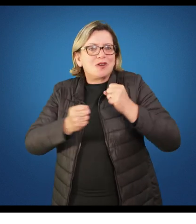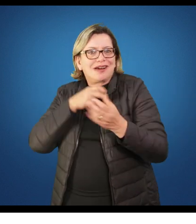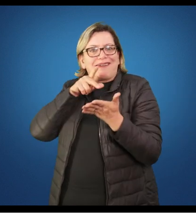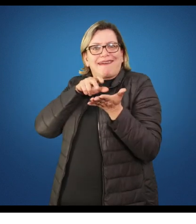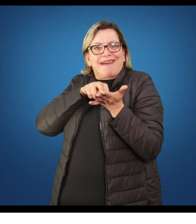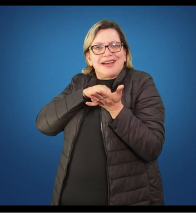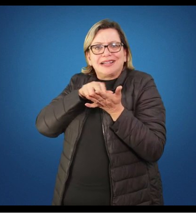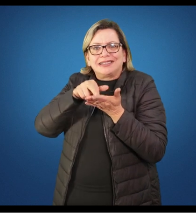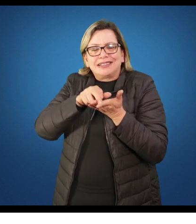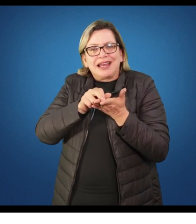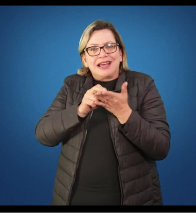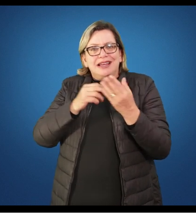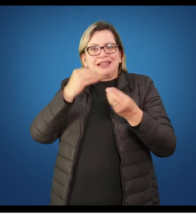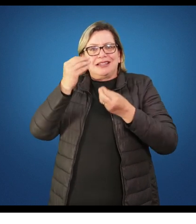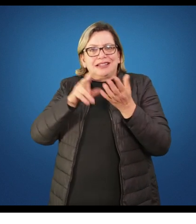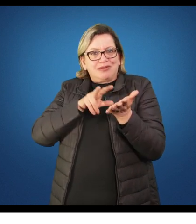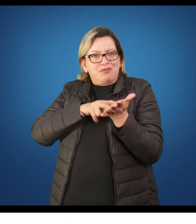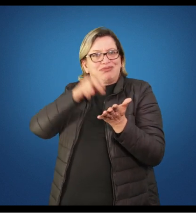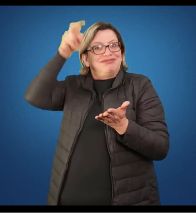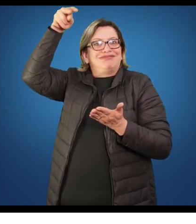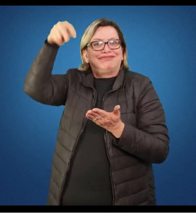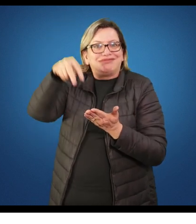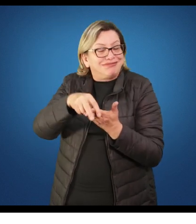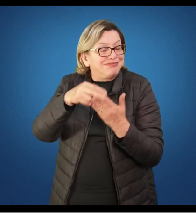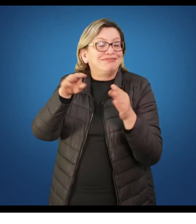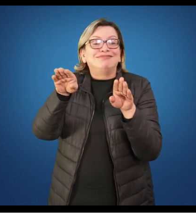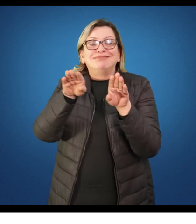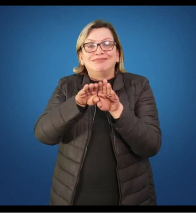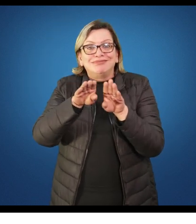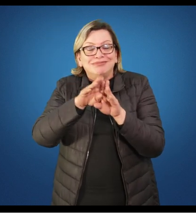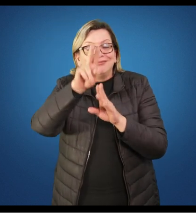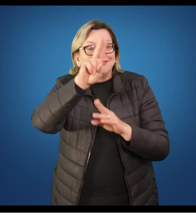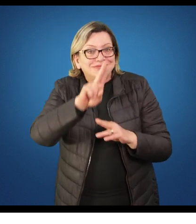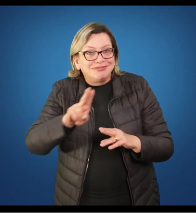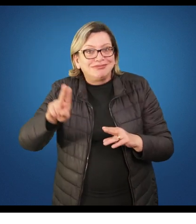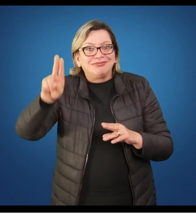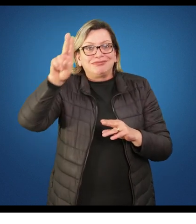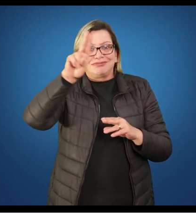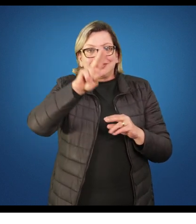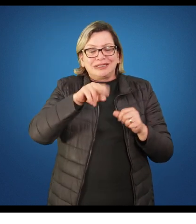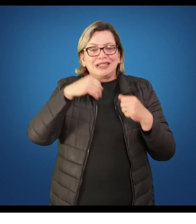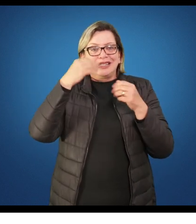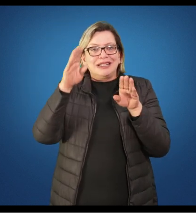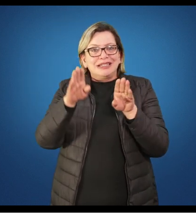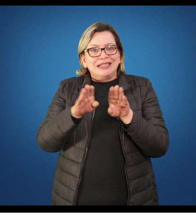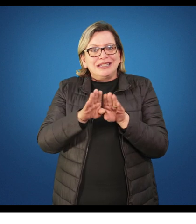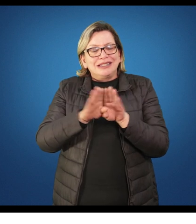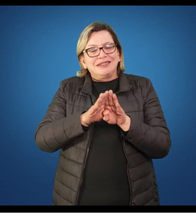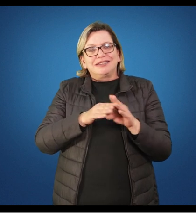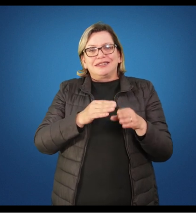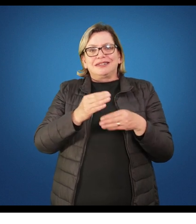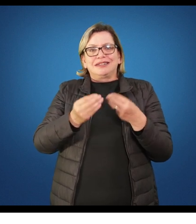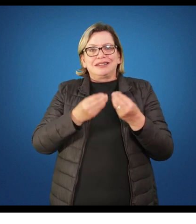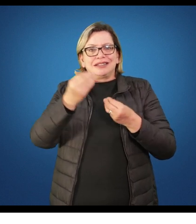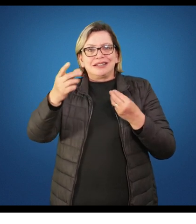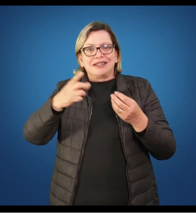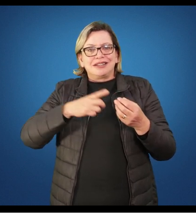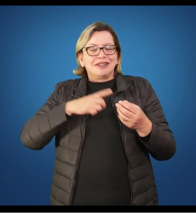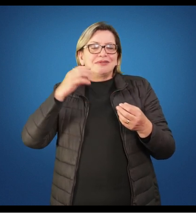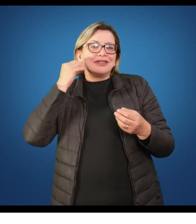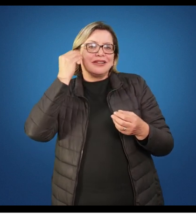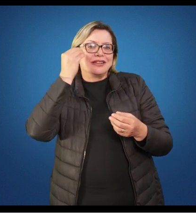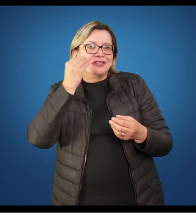andando, seja dando grandes saltos, pequenos saltos, que nós vamos também ter algumas